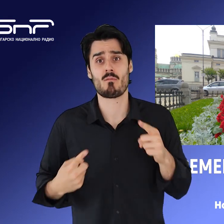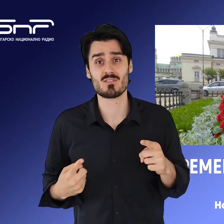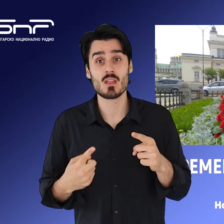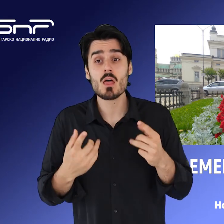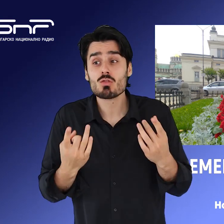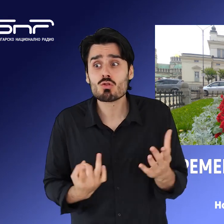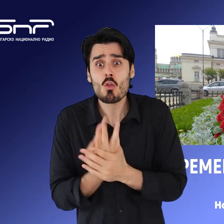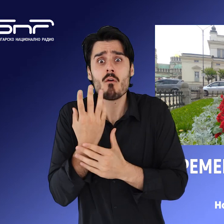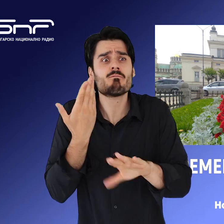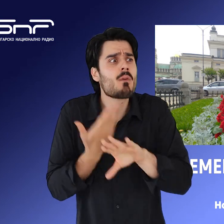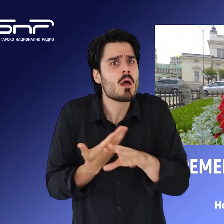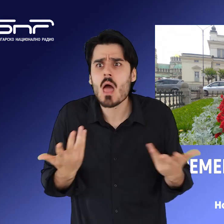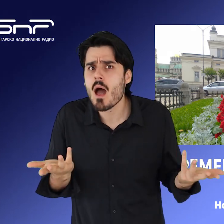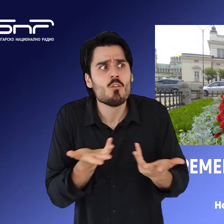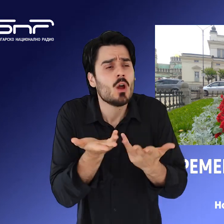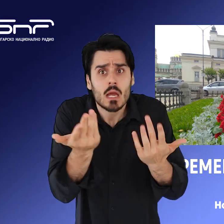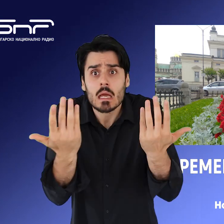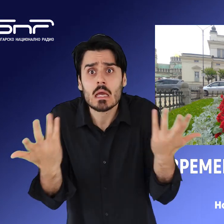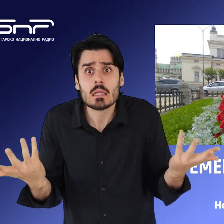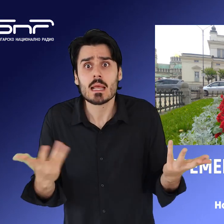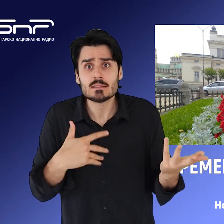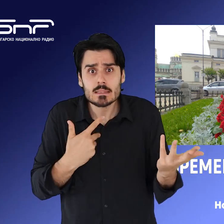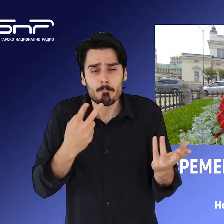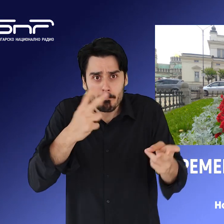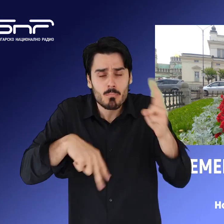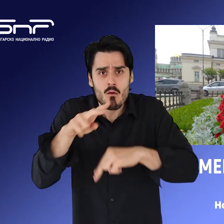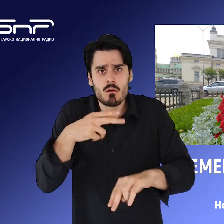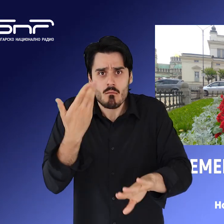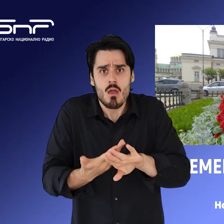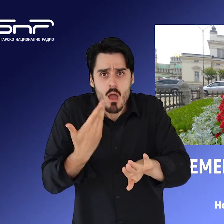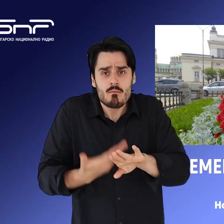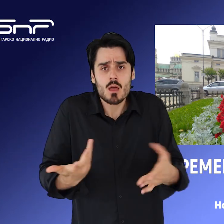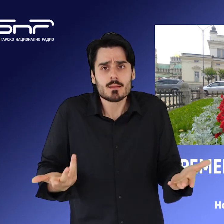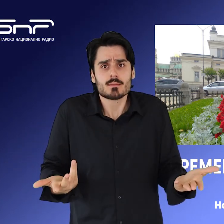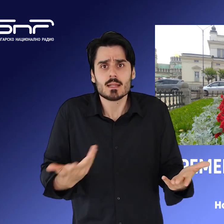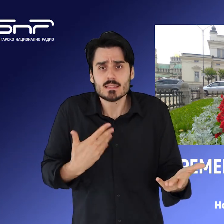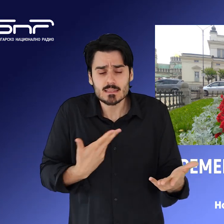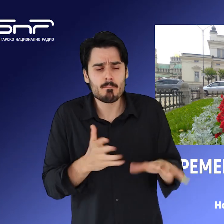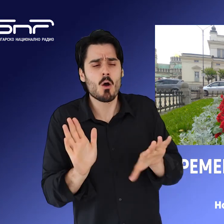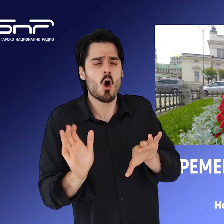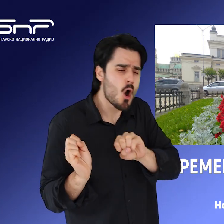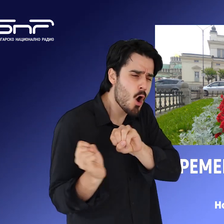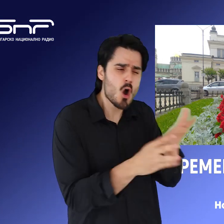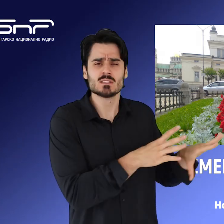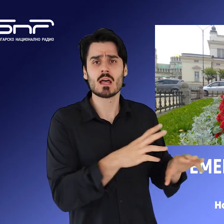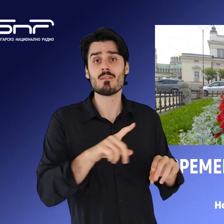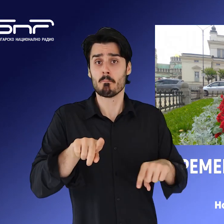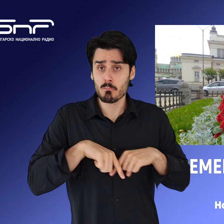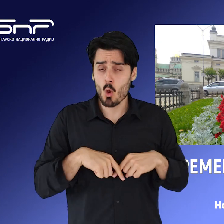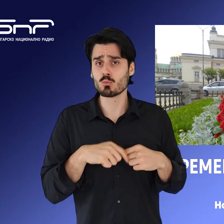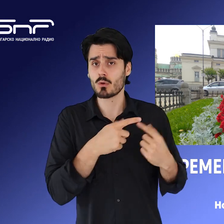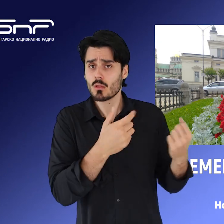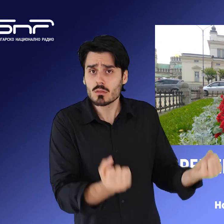прокуратурата видя? Искаме ли ние като народни представители да оставим прокуратурата да тейства